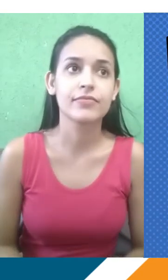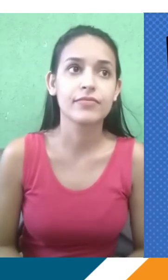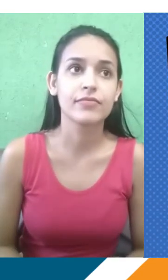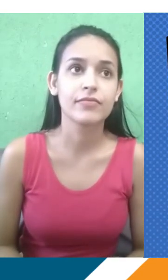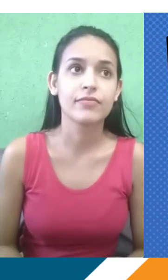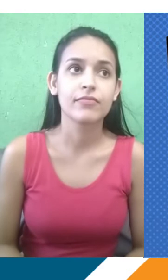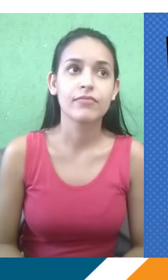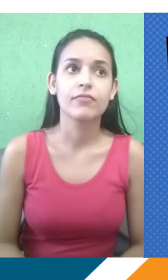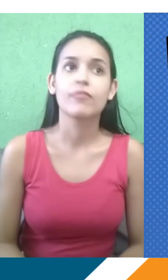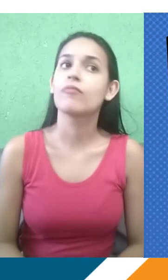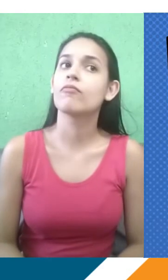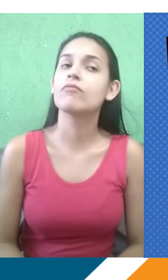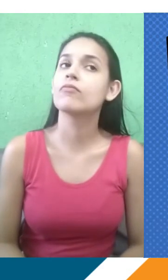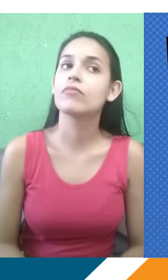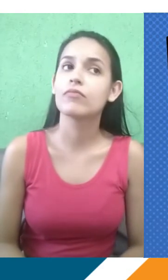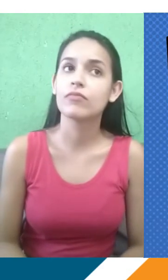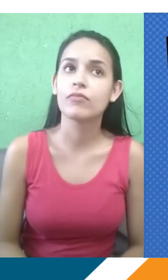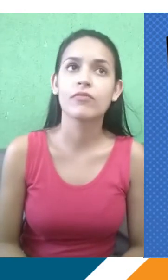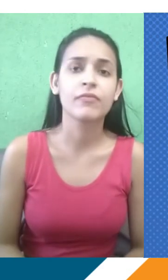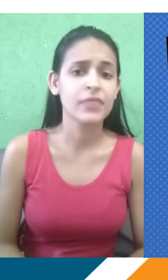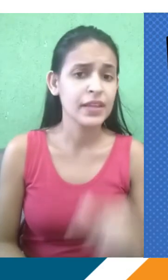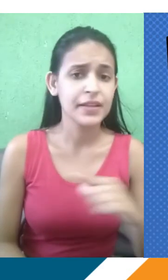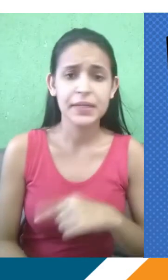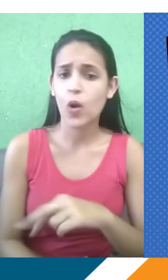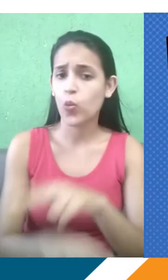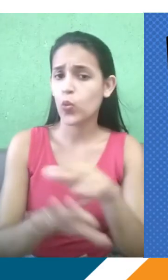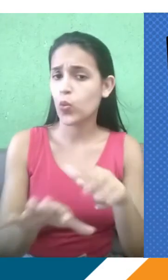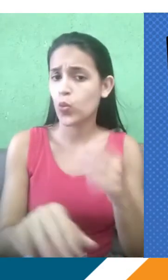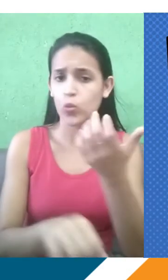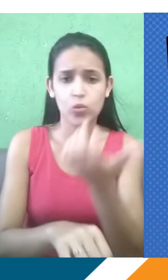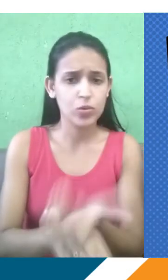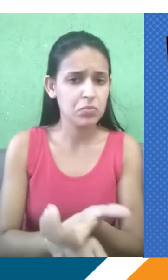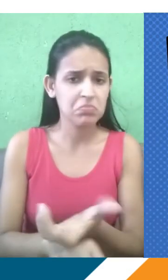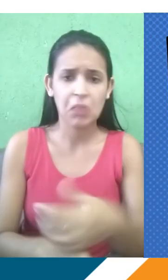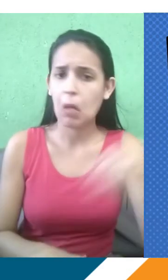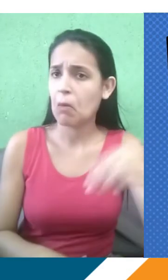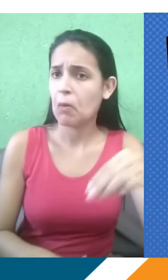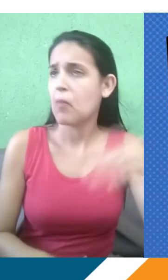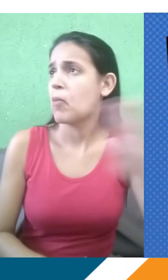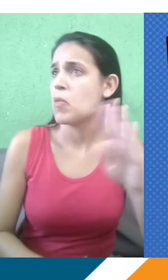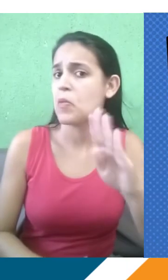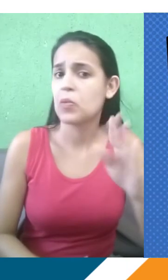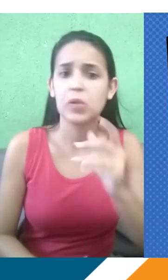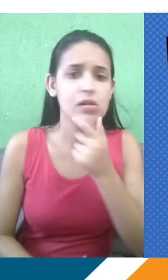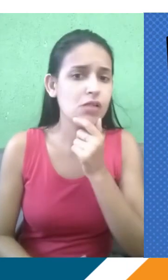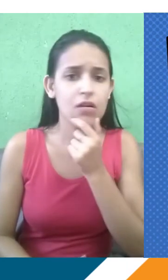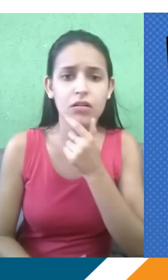conteúdos novos, seja de qual for a matéria. Tem de todas as matérias. Biologia, matemática, inglês, espanhol. E sempre, gente, a gente está sempre